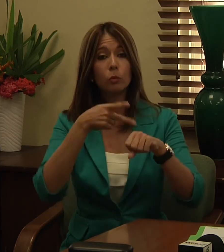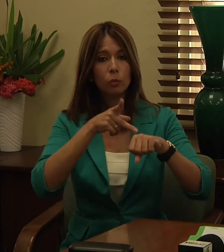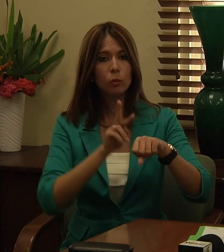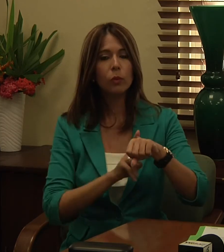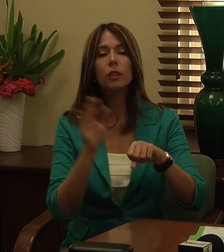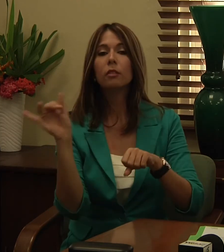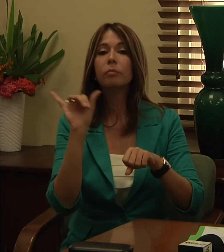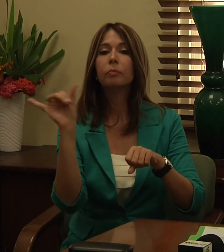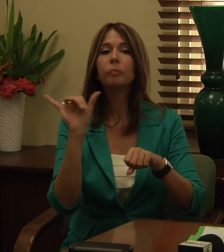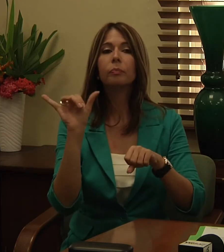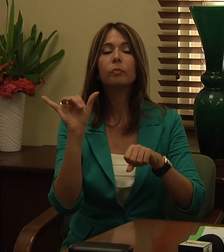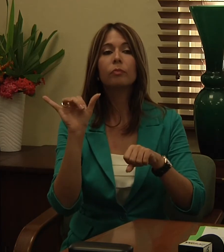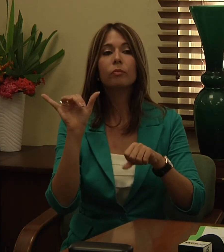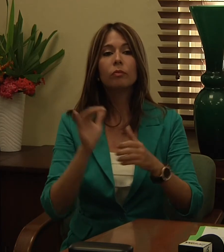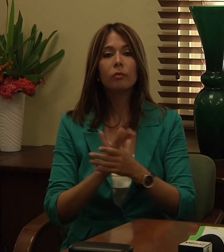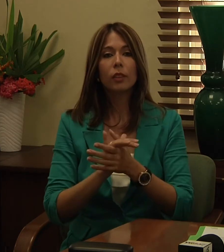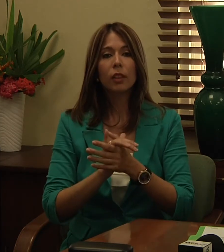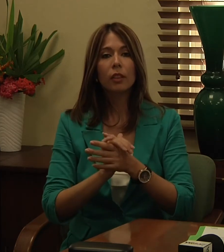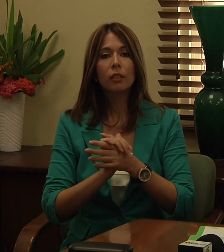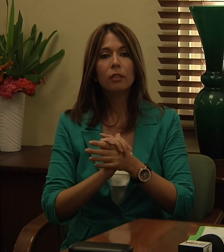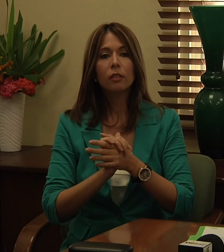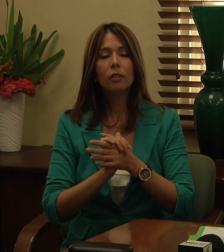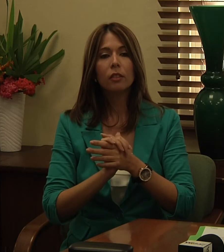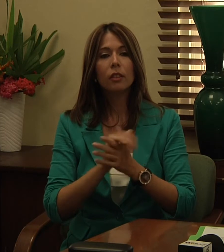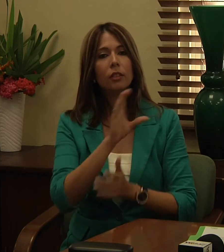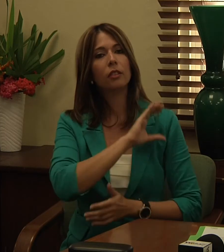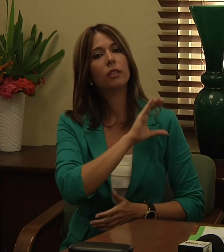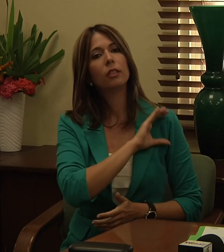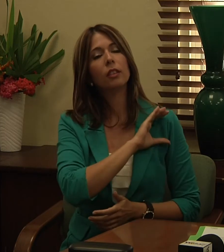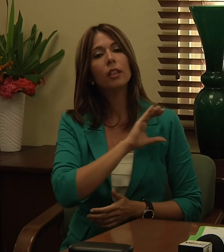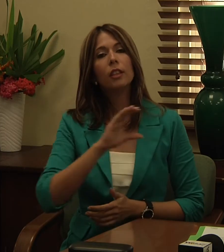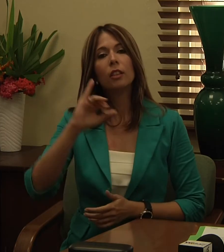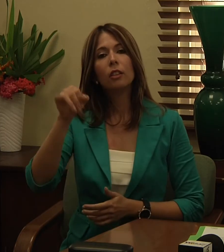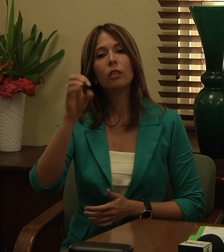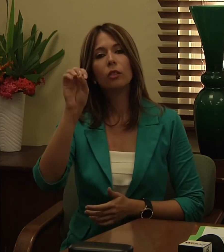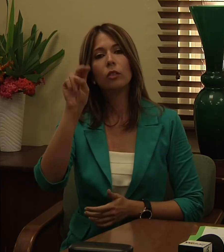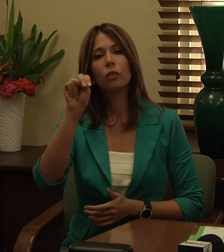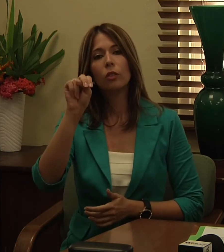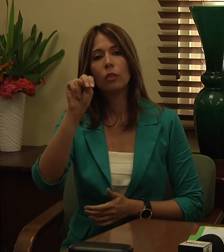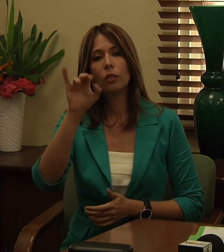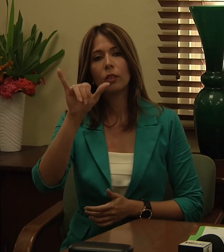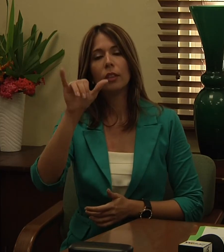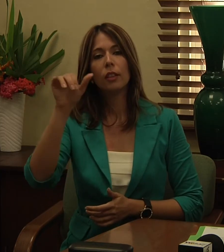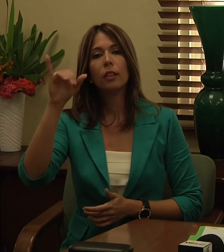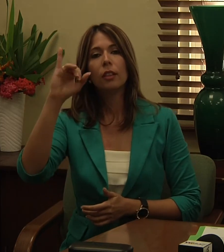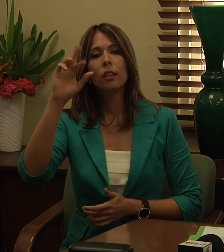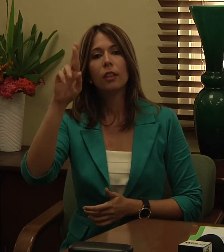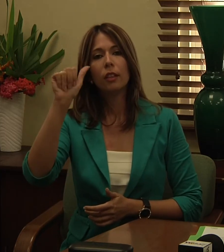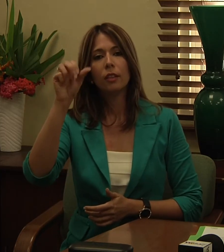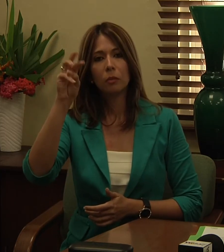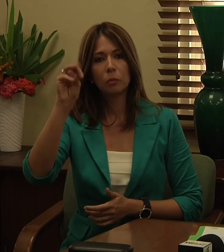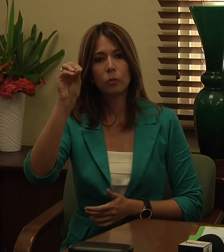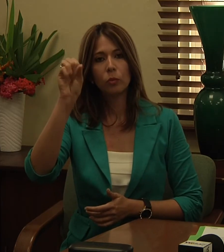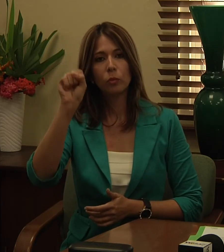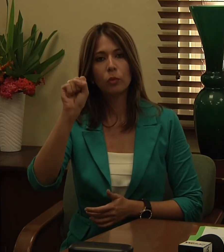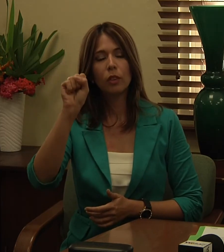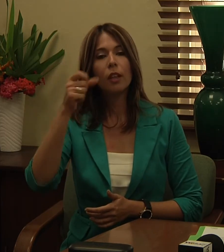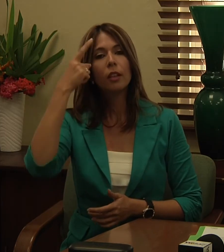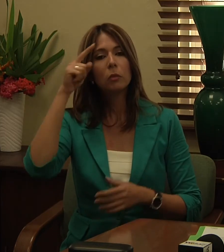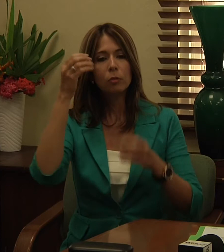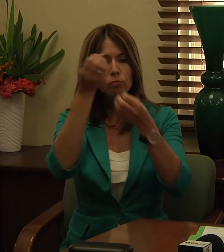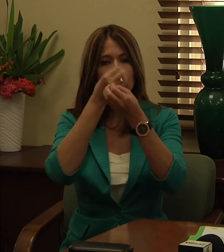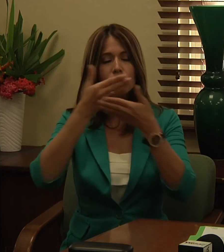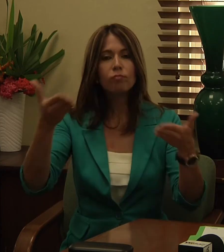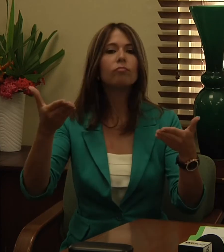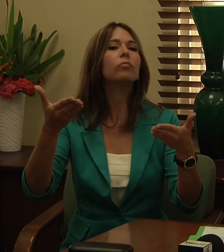a tener al agente Johnny Ramos Silva en un mensaje sobre prevención de accidentes en